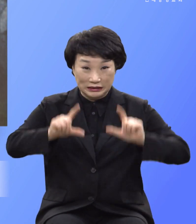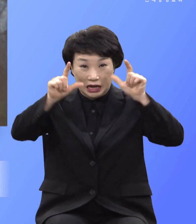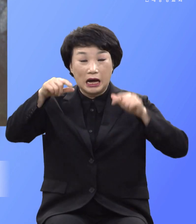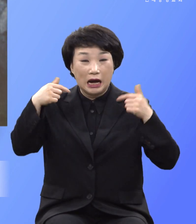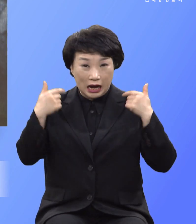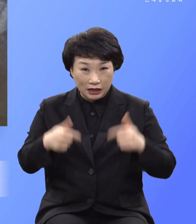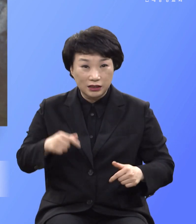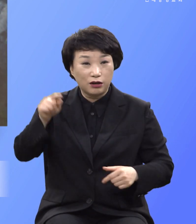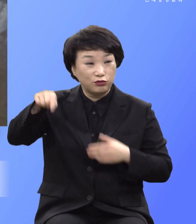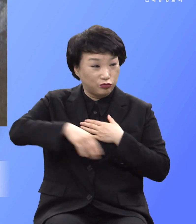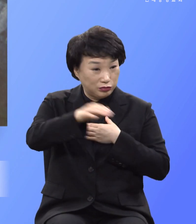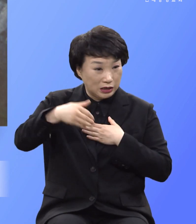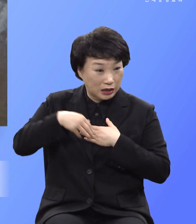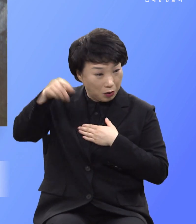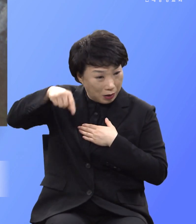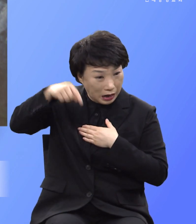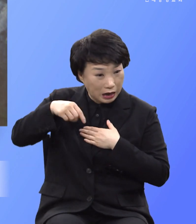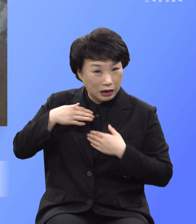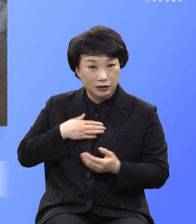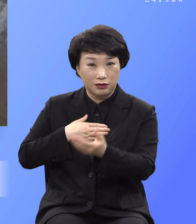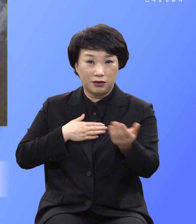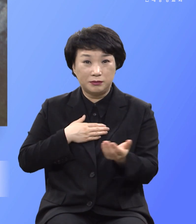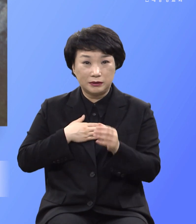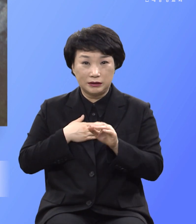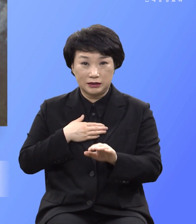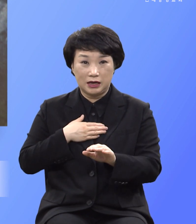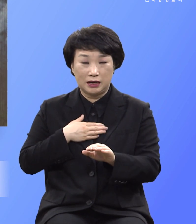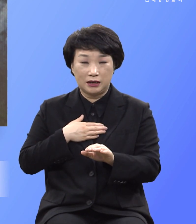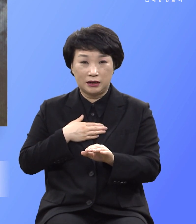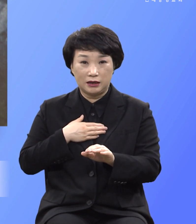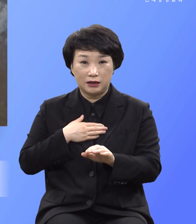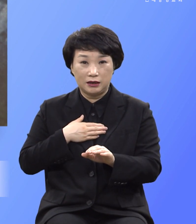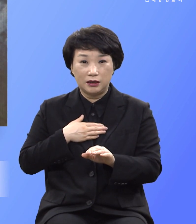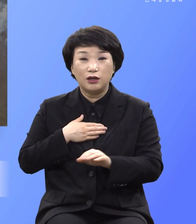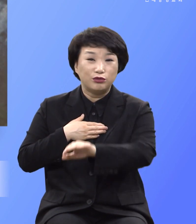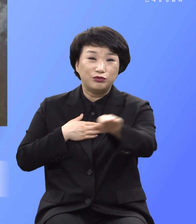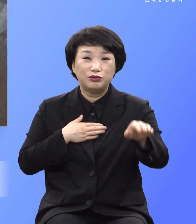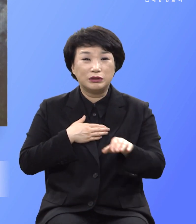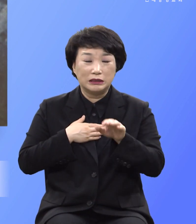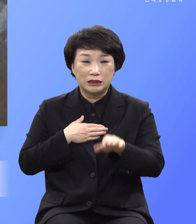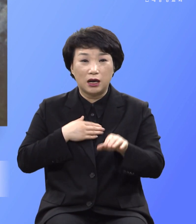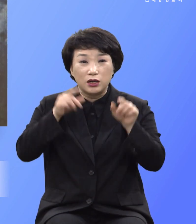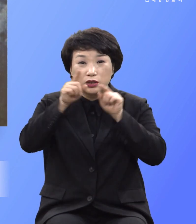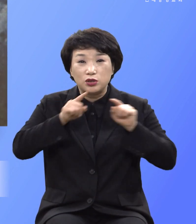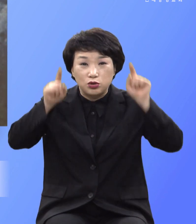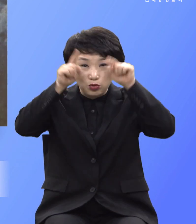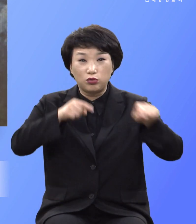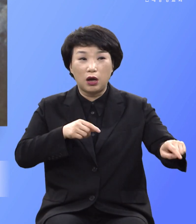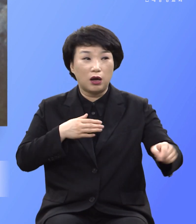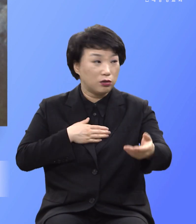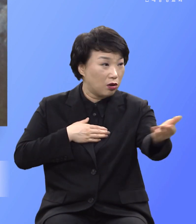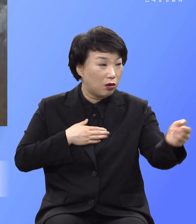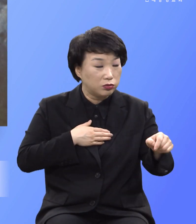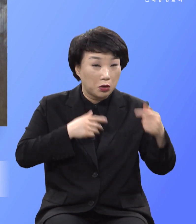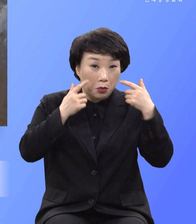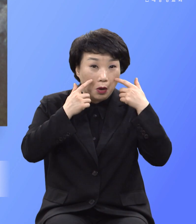우리에게 맞이하게 돼 있기 때문에 그런데 우리는 지옥에 대한 실제적